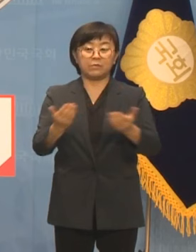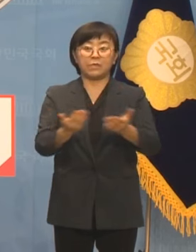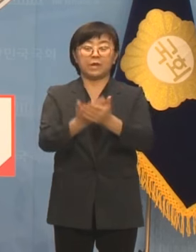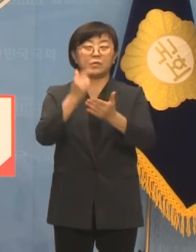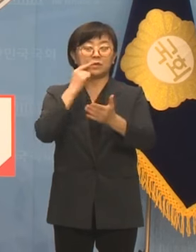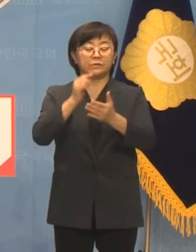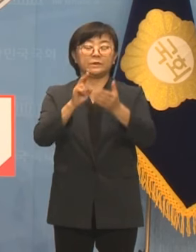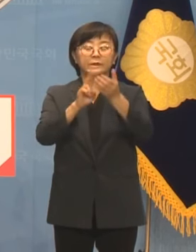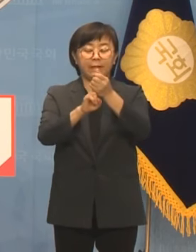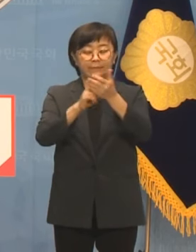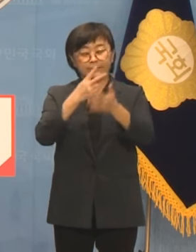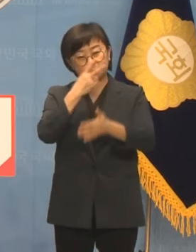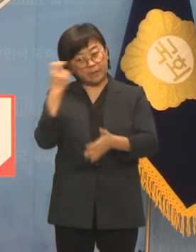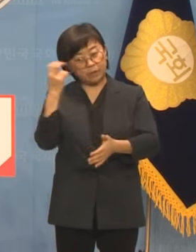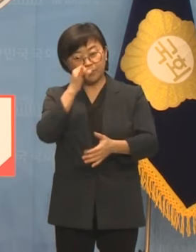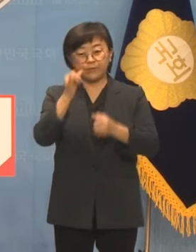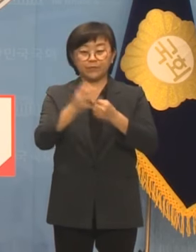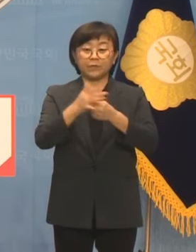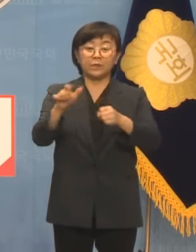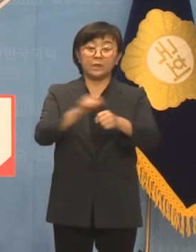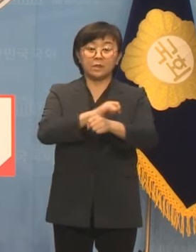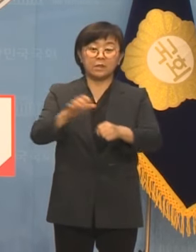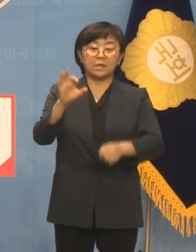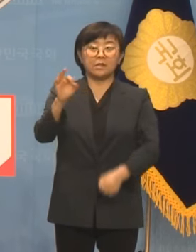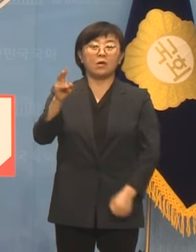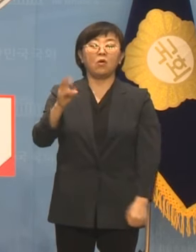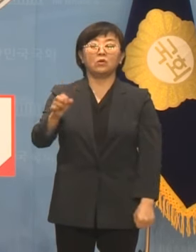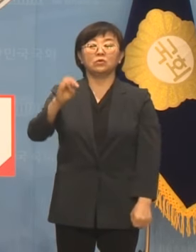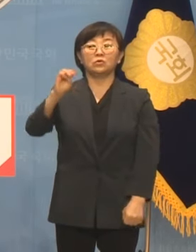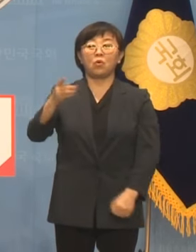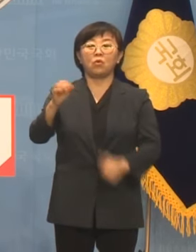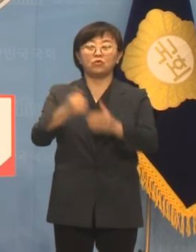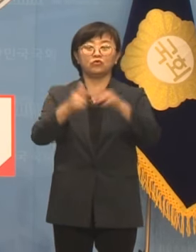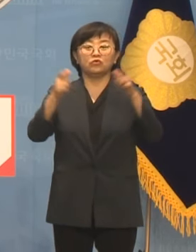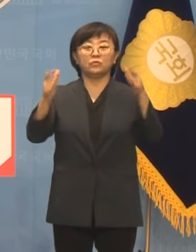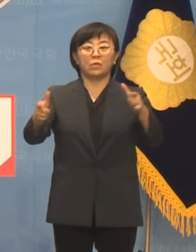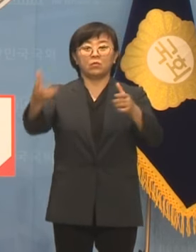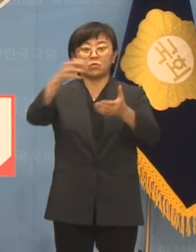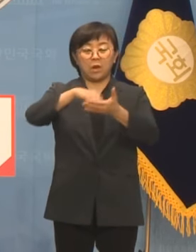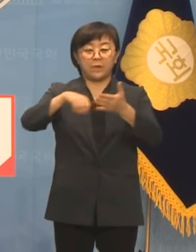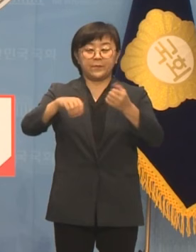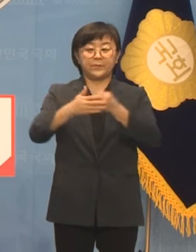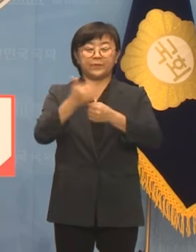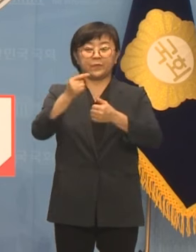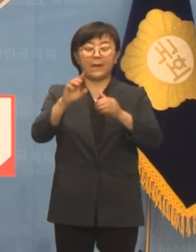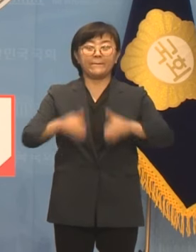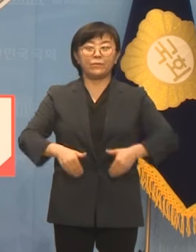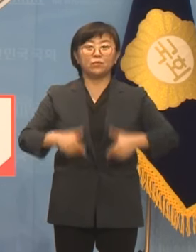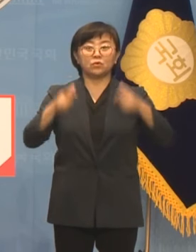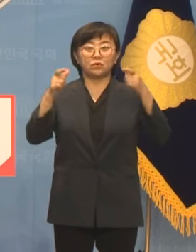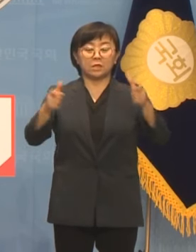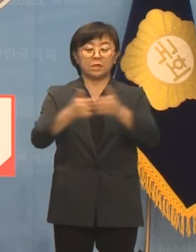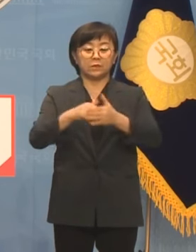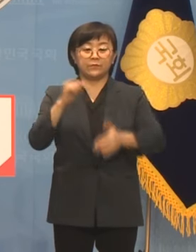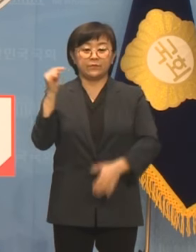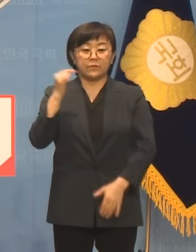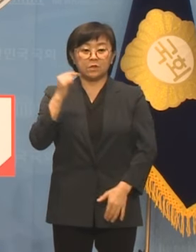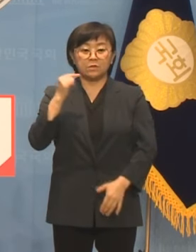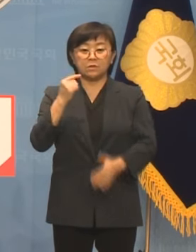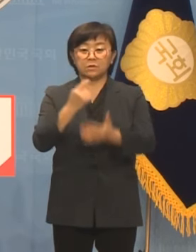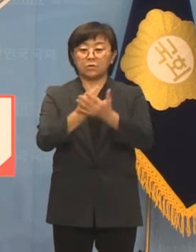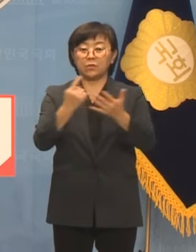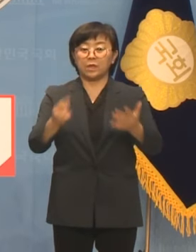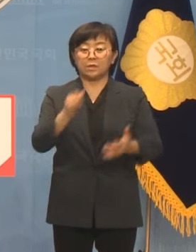잠들어 있었습니다. 특히 영통구 일부와 권선구를 포함한 수원 남부의 목소리는 철저히 소외되어